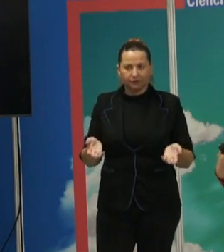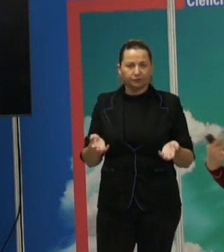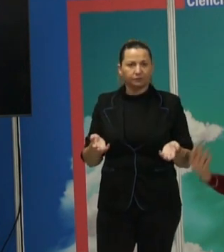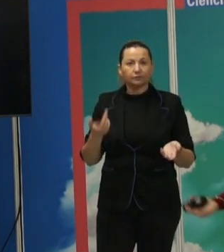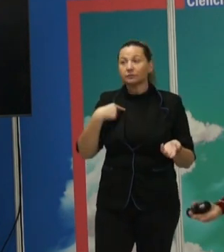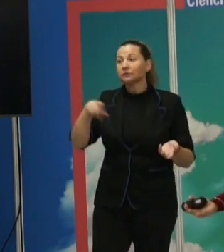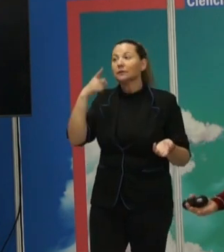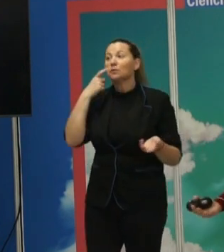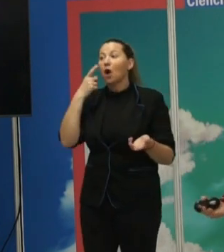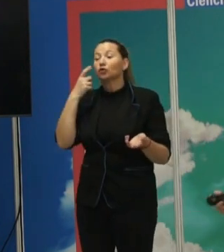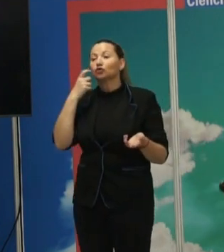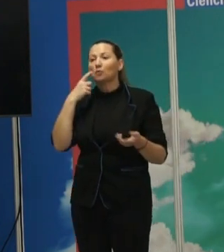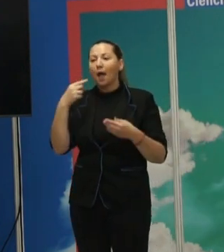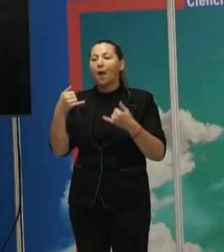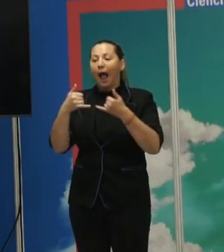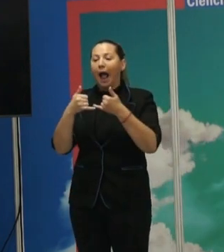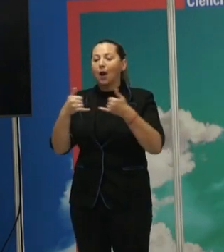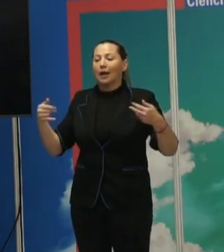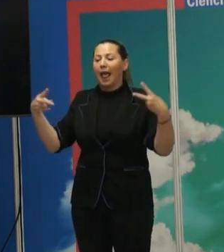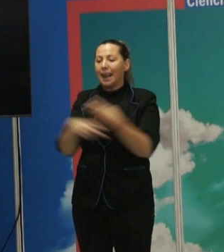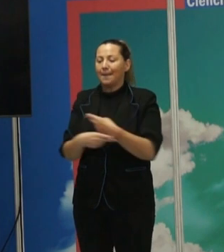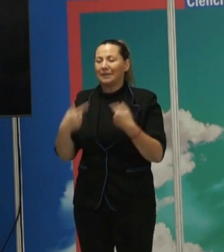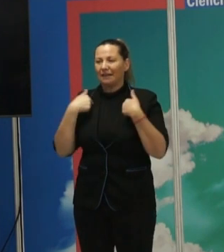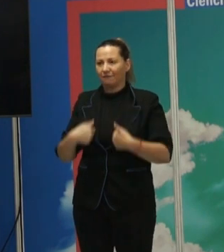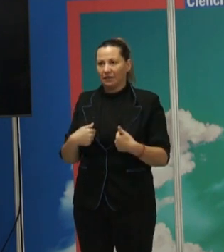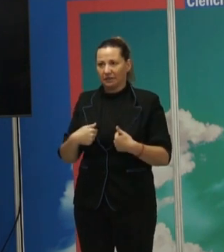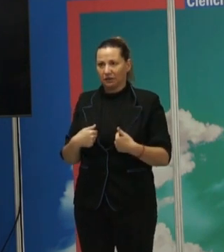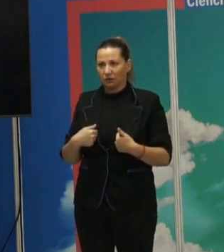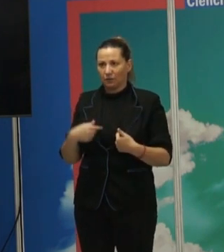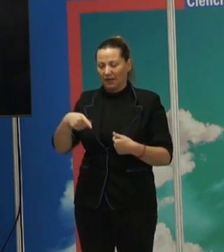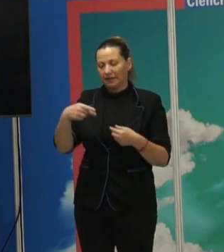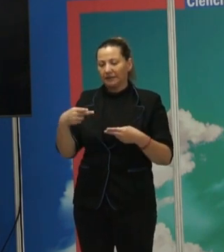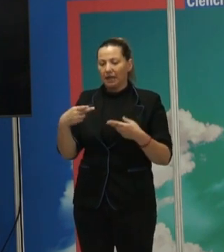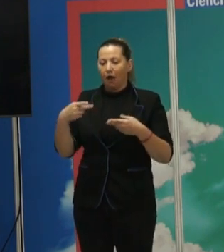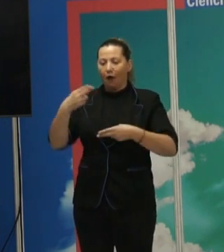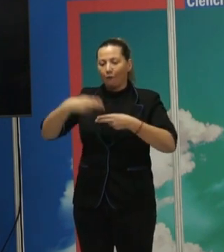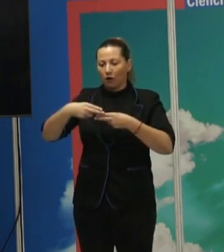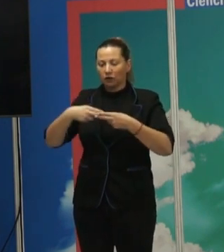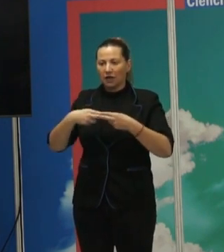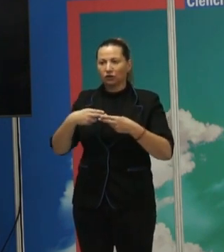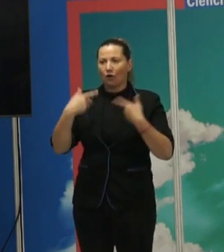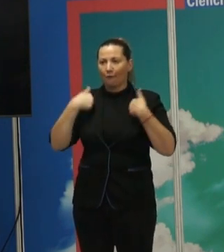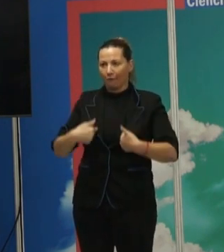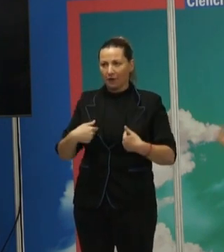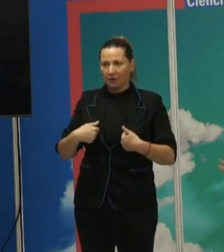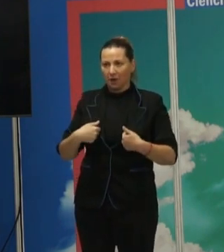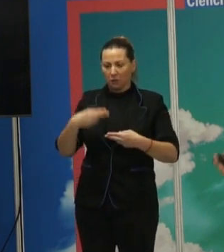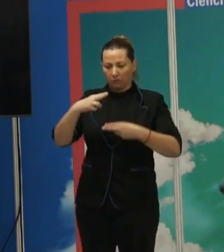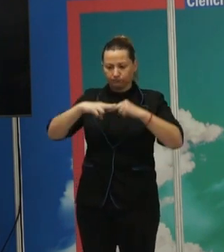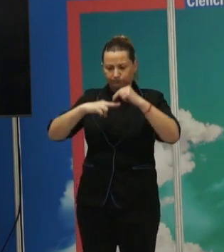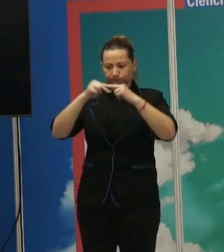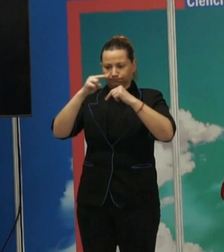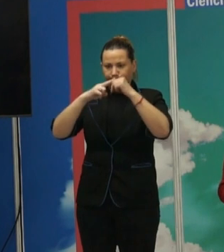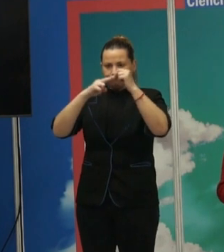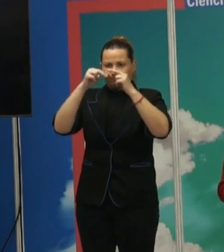acostumbrados al límite físico. Esas fronteras a veces son físicas en cuanto que han sido construidas humanamente, pero otras veces,